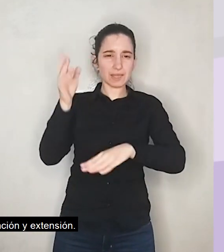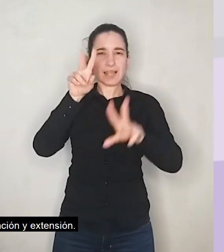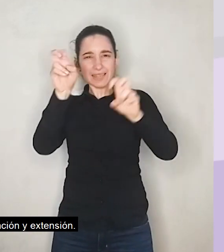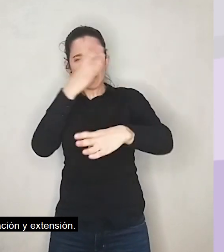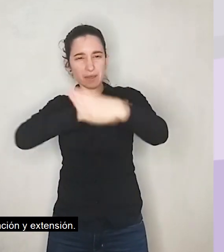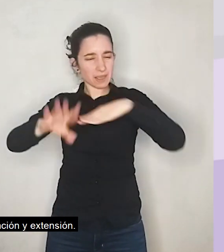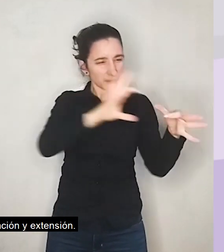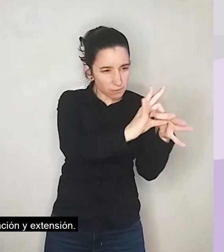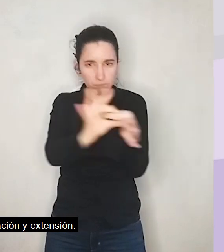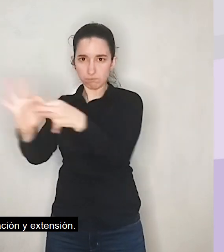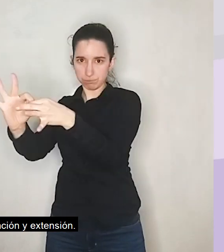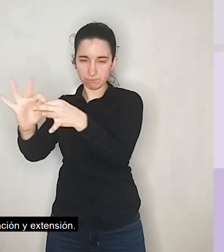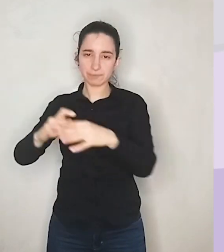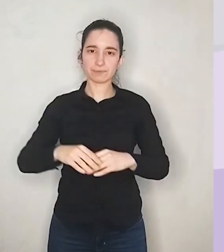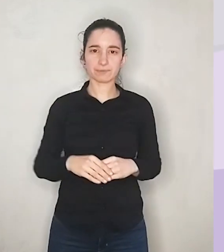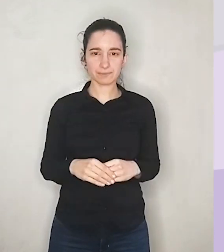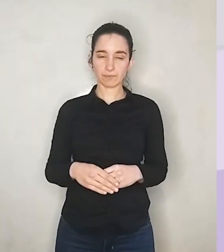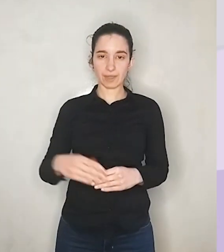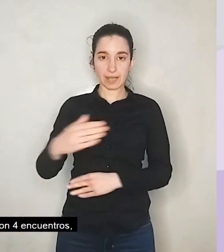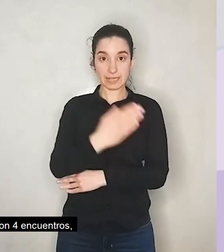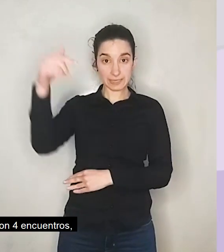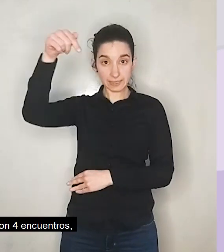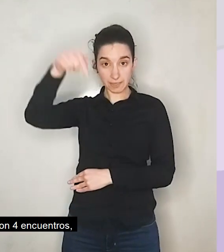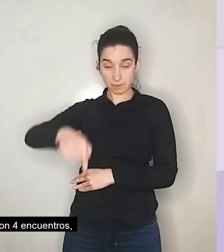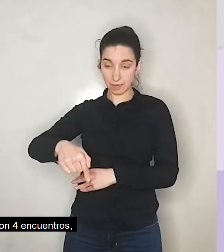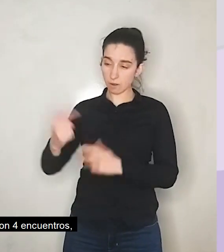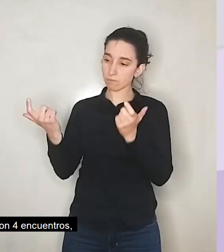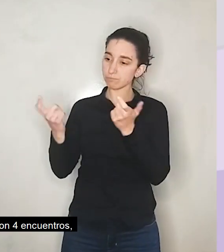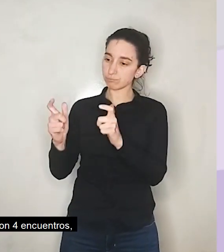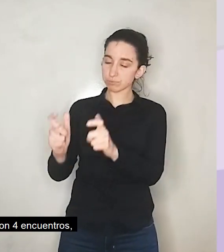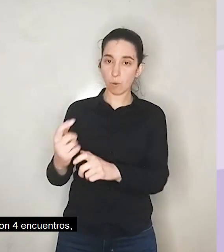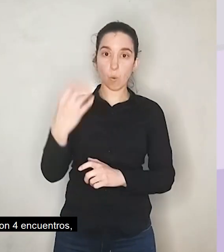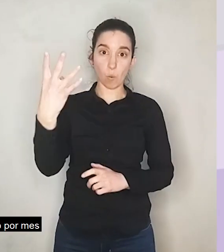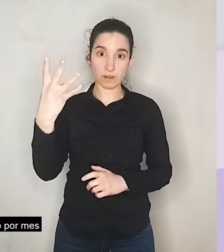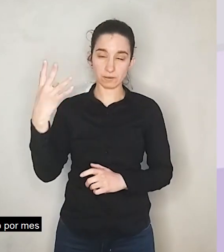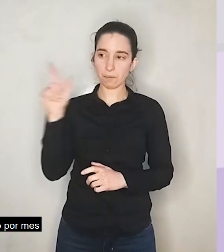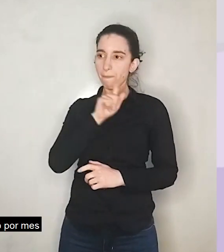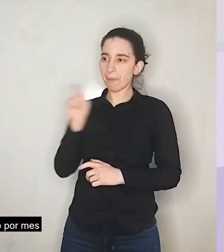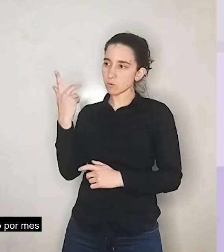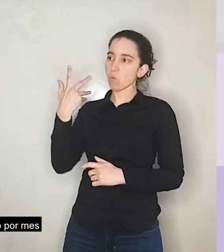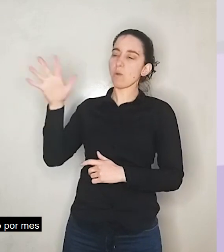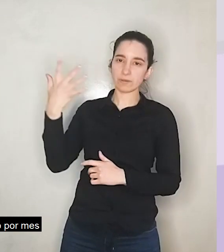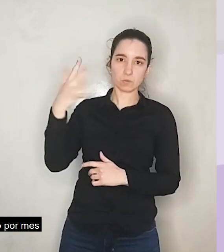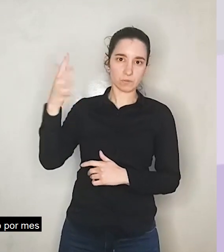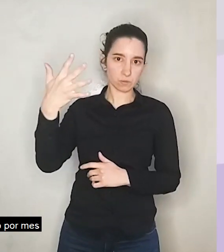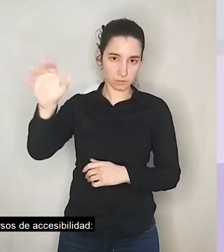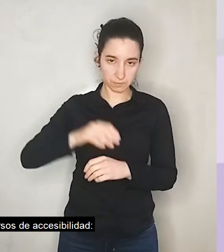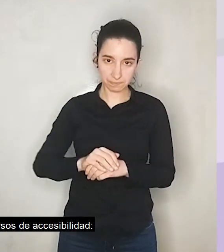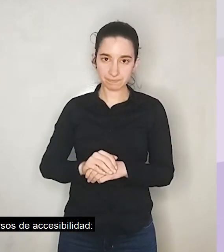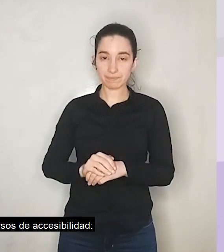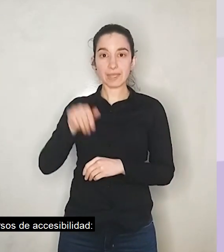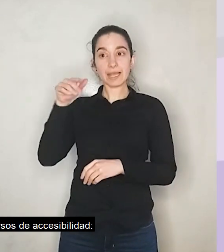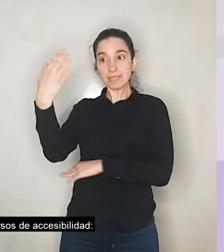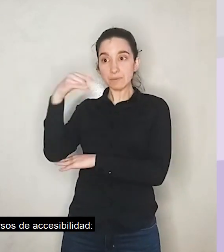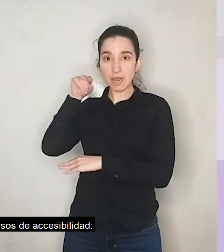docencia, investigación y extensión. El seminario consta de cuatro encuentros, se realiza uno por mes. También